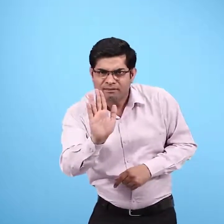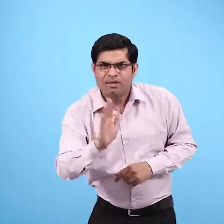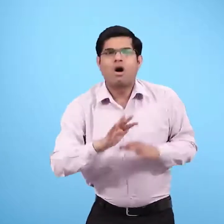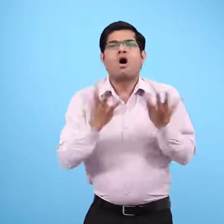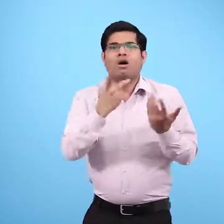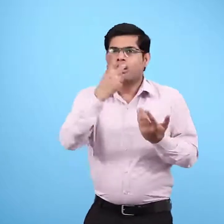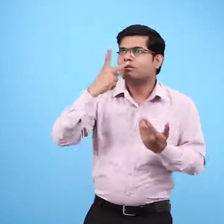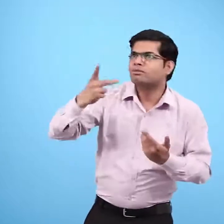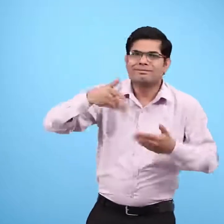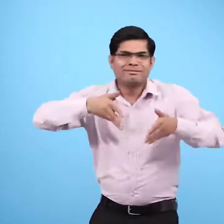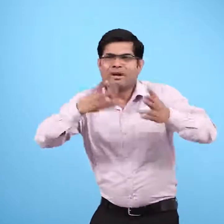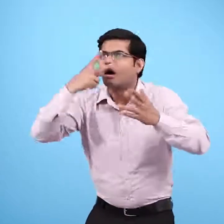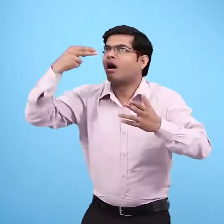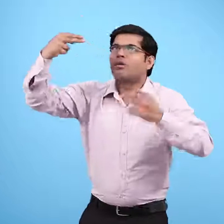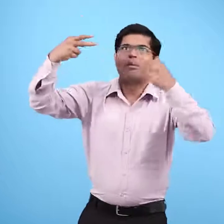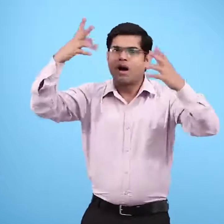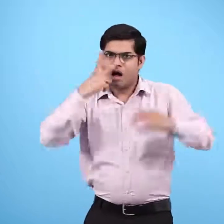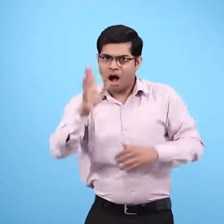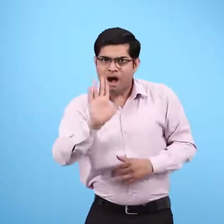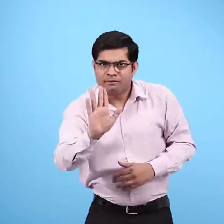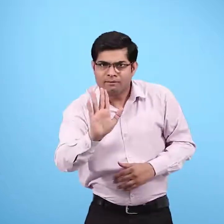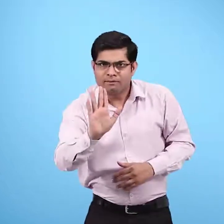या लिखा हुआ देखा है? कहाँ?